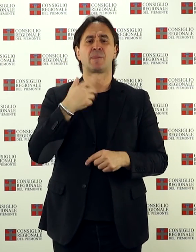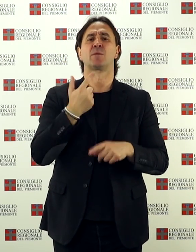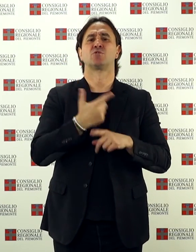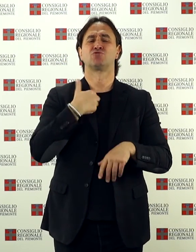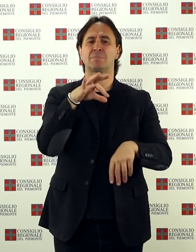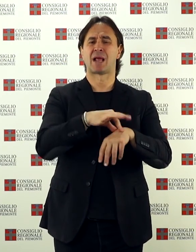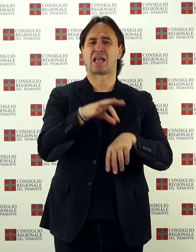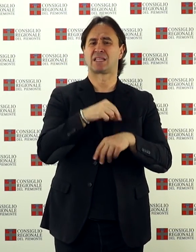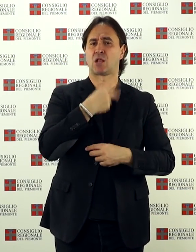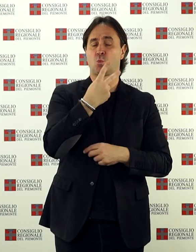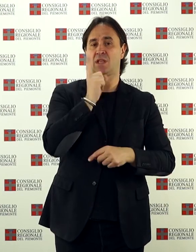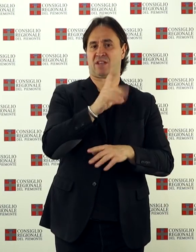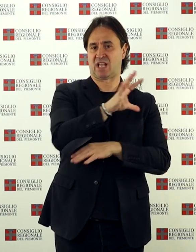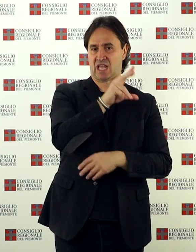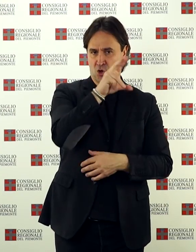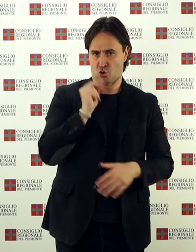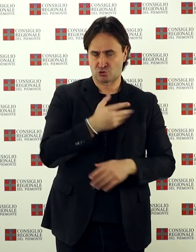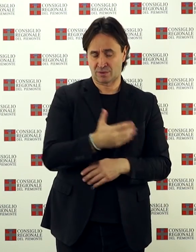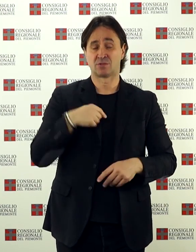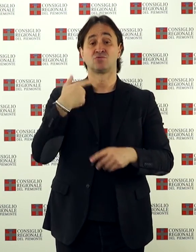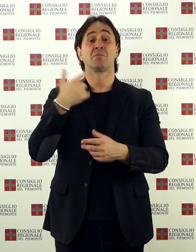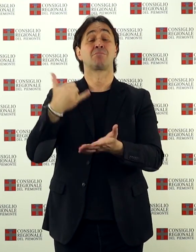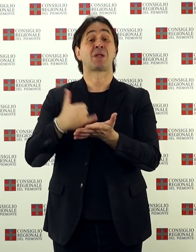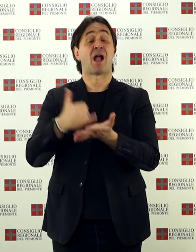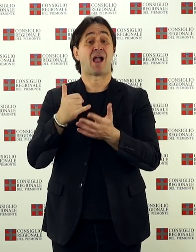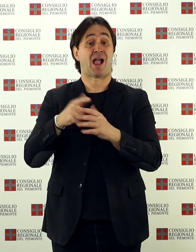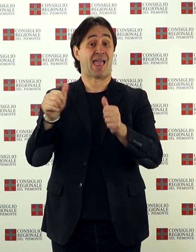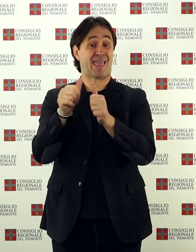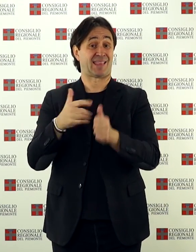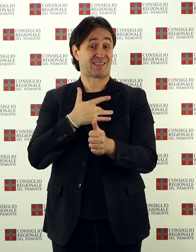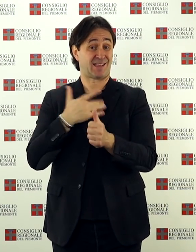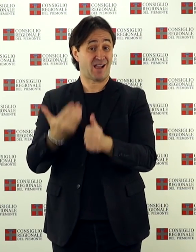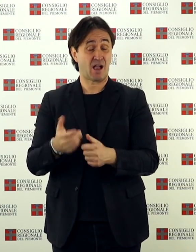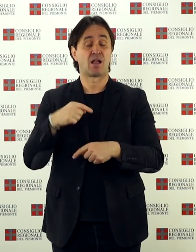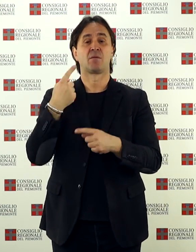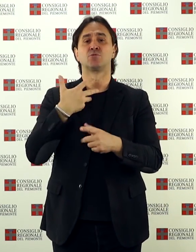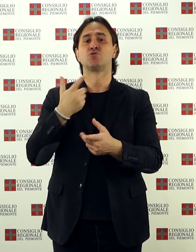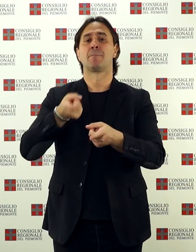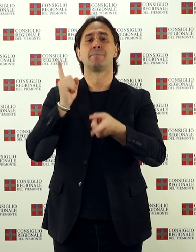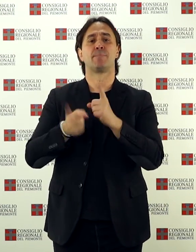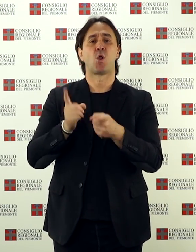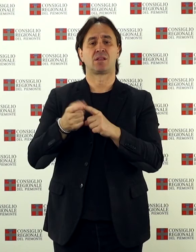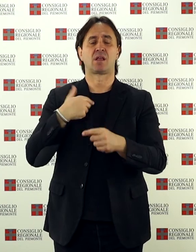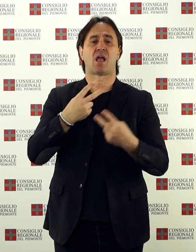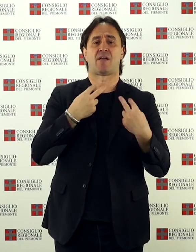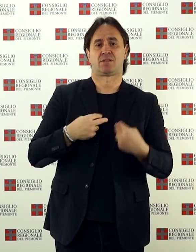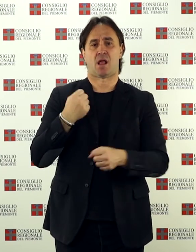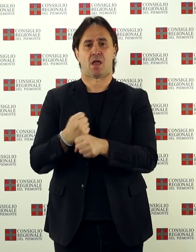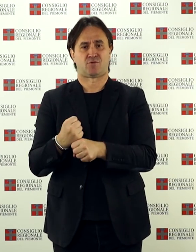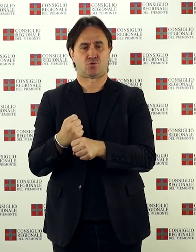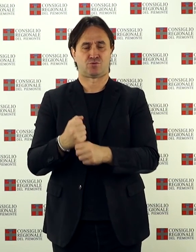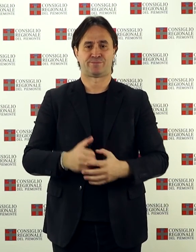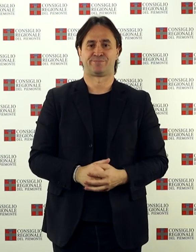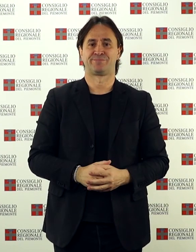di due sindromi rare, sul mantenimento delle quote in banca etica, sulle politiche di conciliazione tra tempi di vita e lavoro.